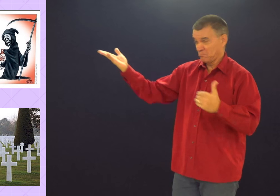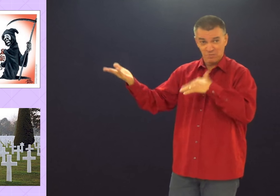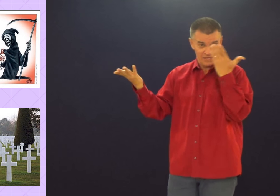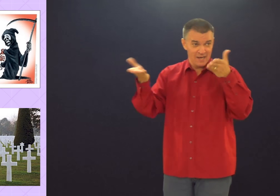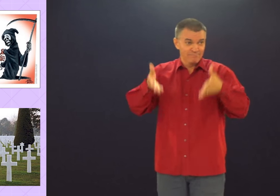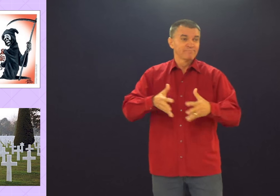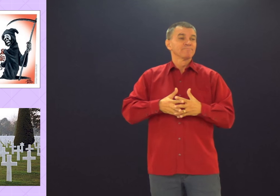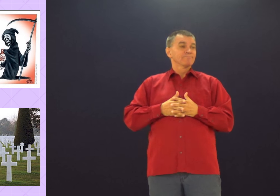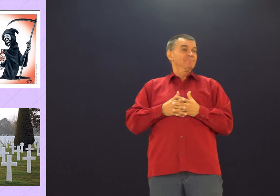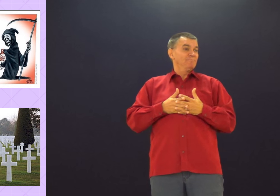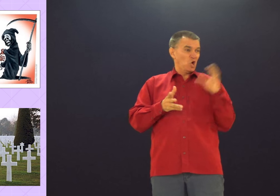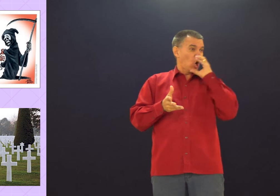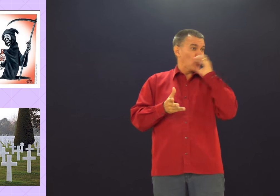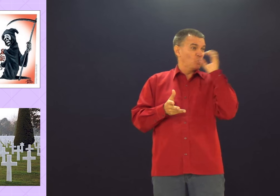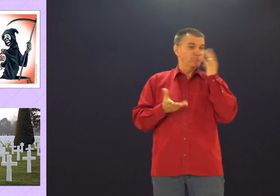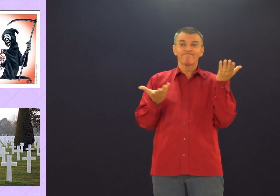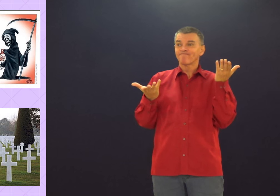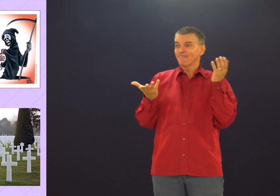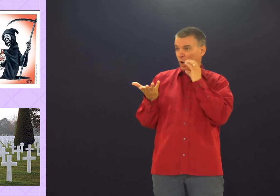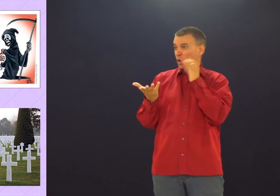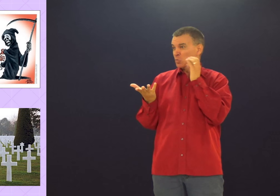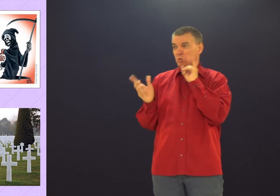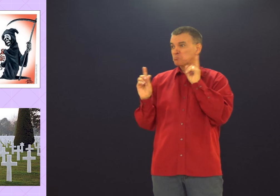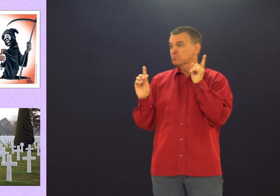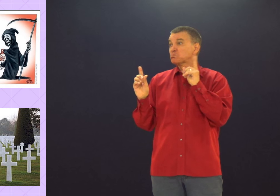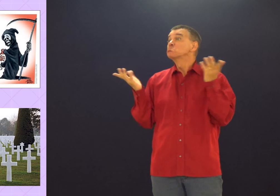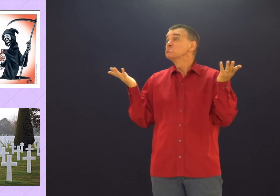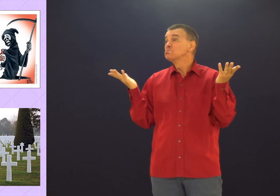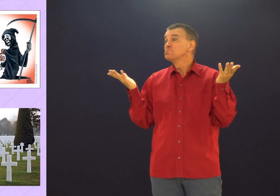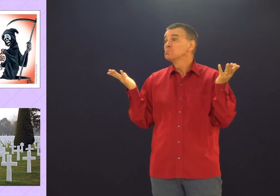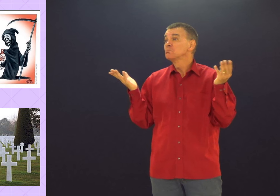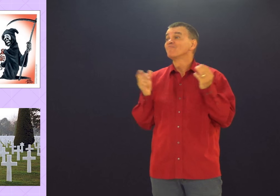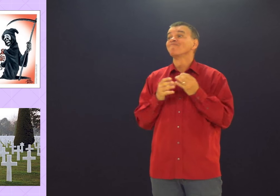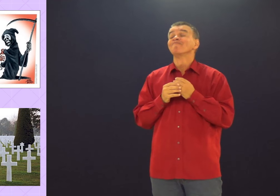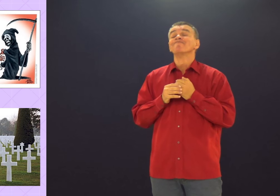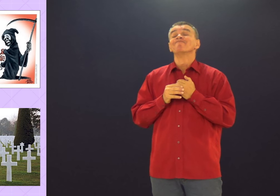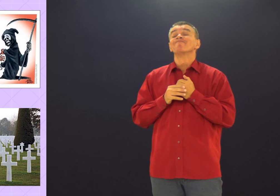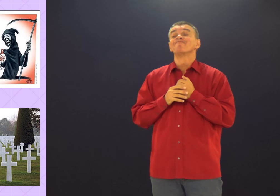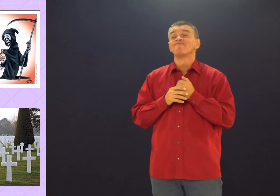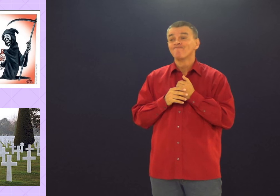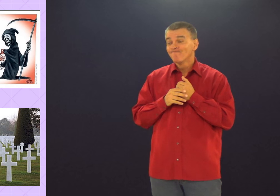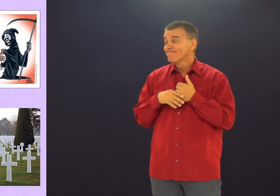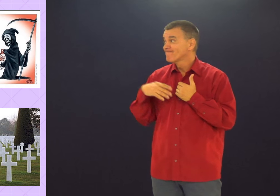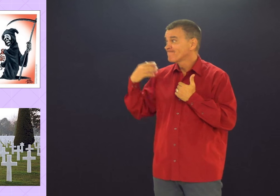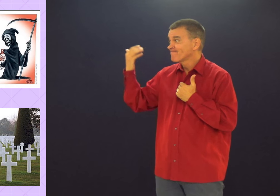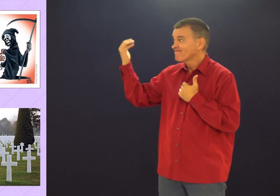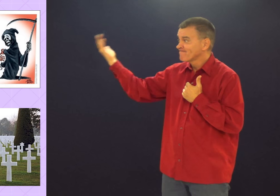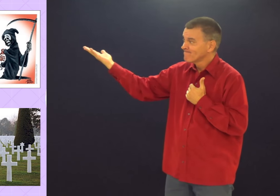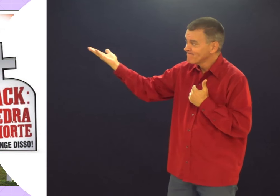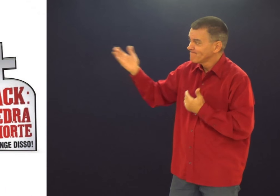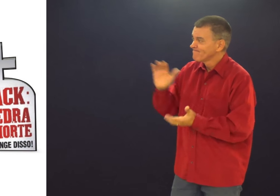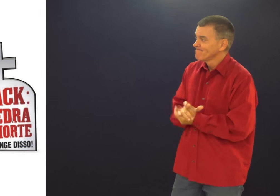Se você quiser morrer logo, vai para as drogas, vai fazer uma coisa parecida. É que o bagulho está aí, embaixo do terra.